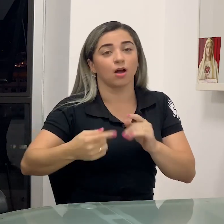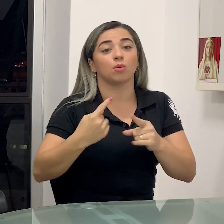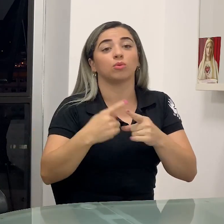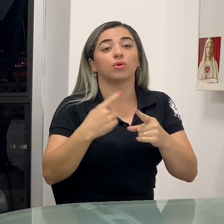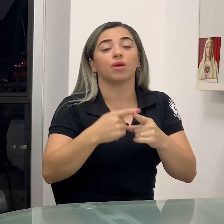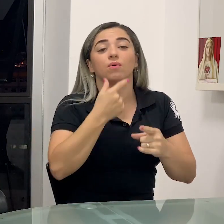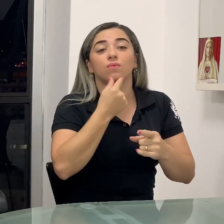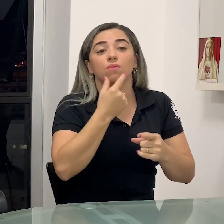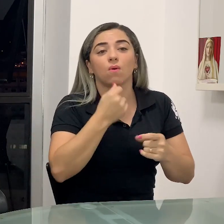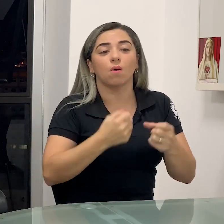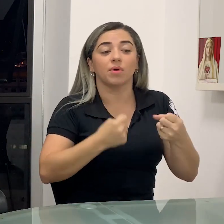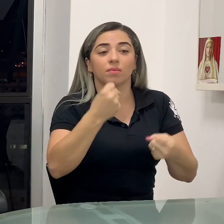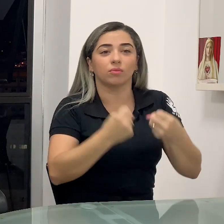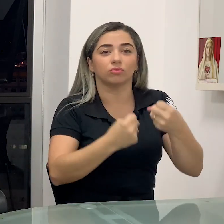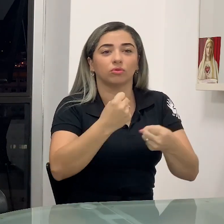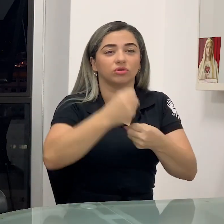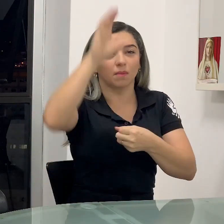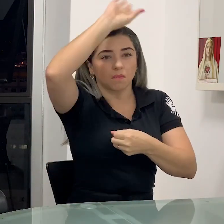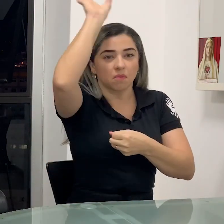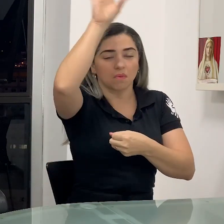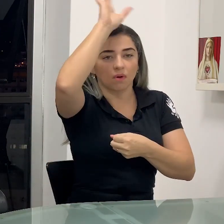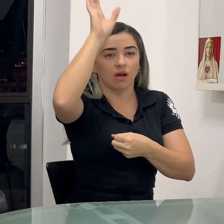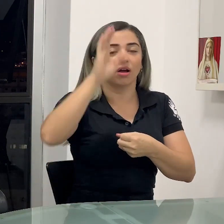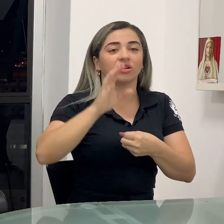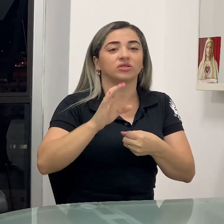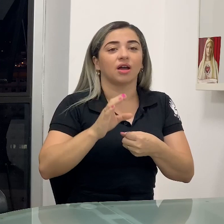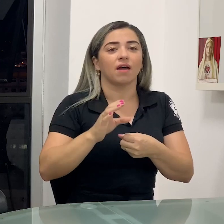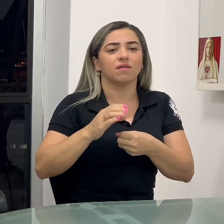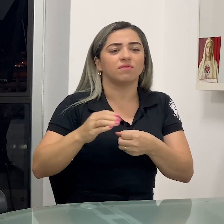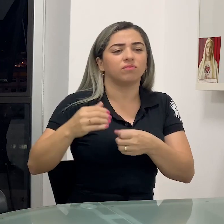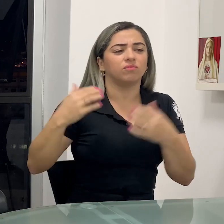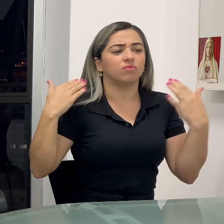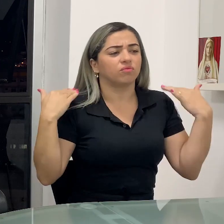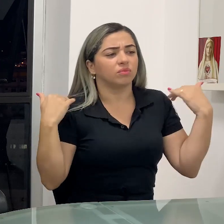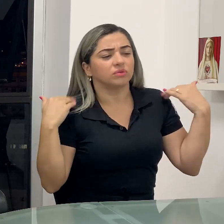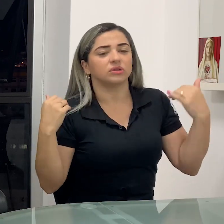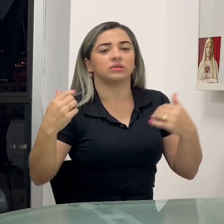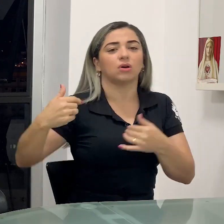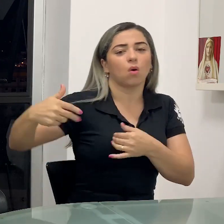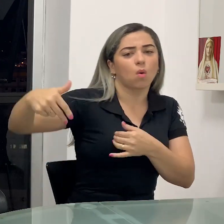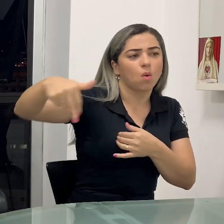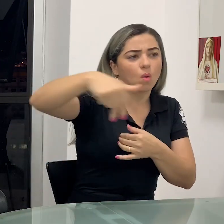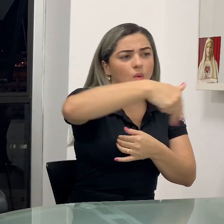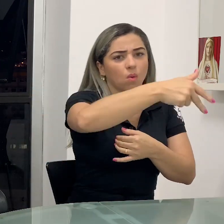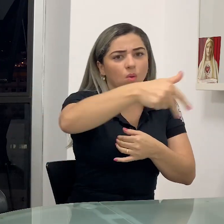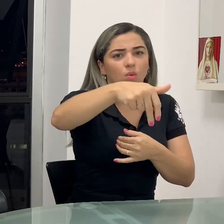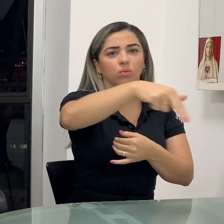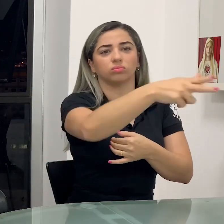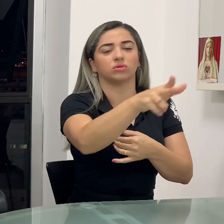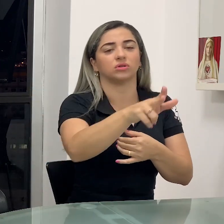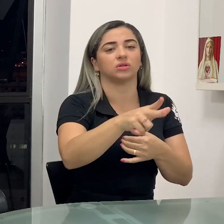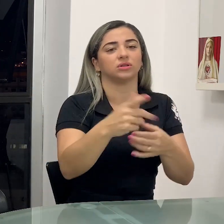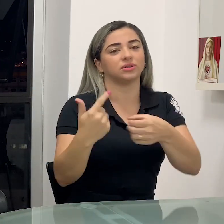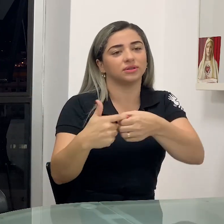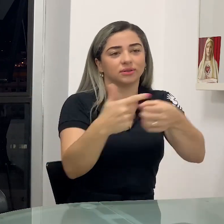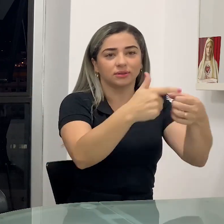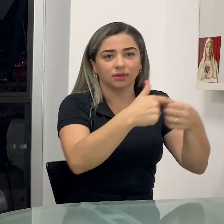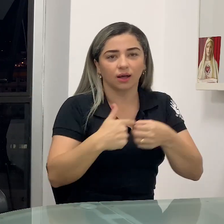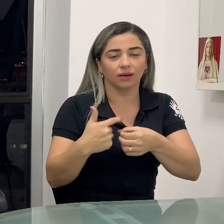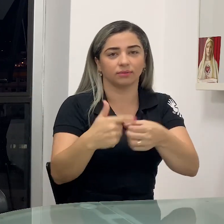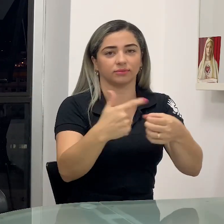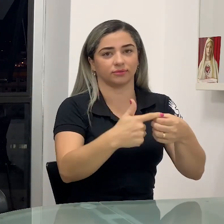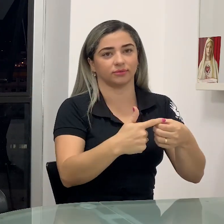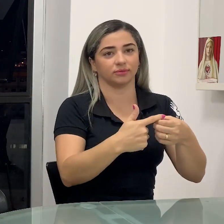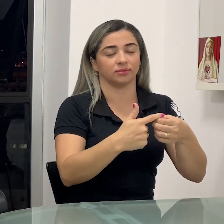tinham pacientes contaminados e a partir daí ele passou para a esposa. Então a gente tem ele como